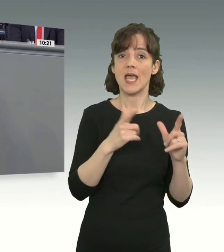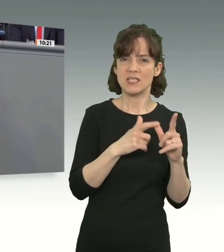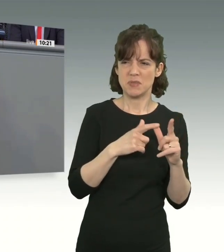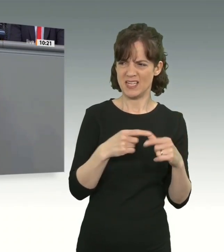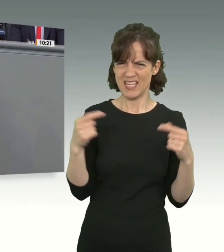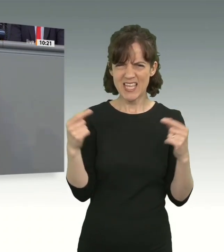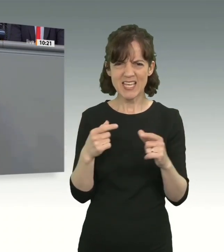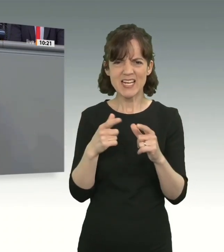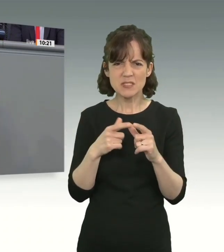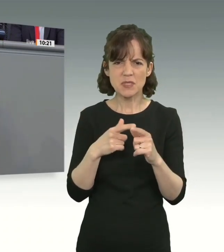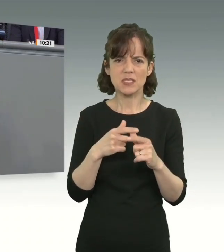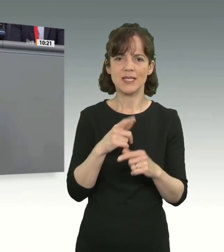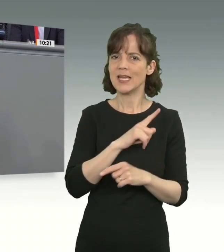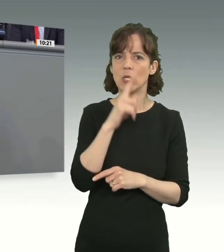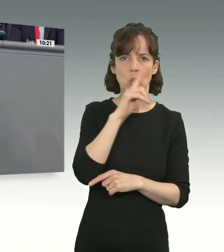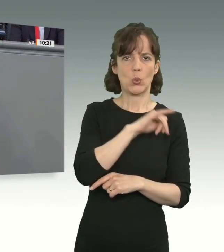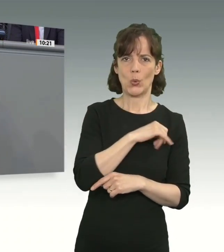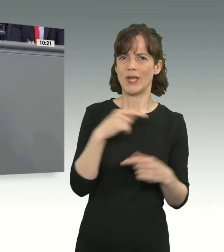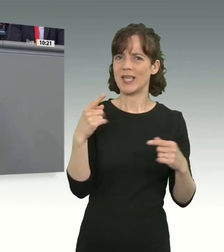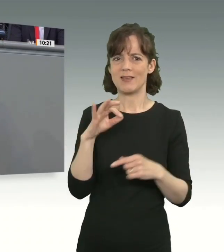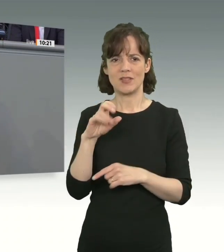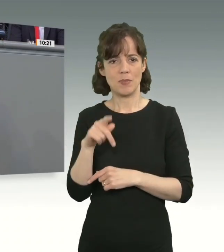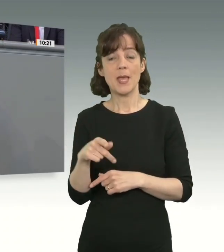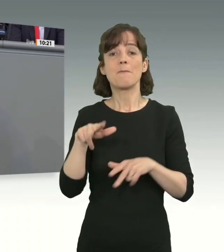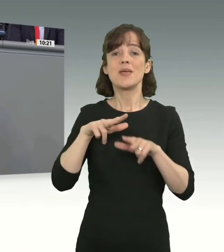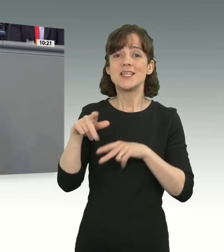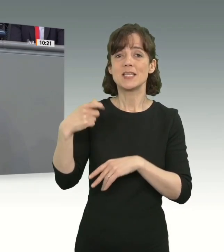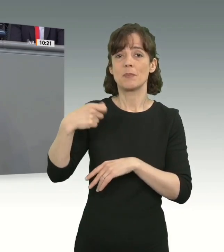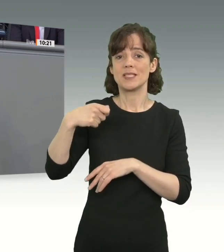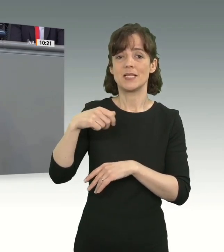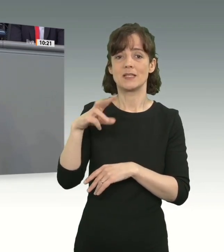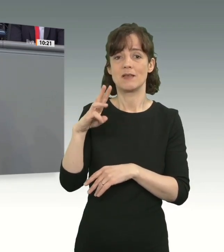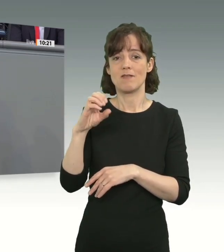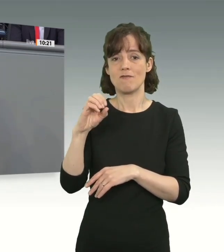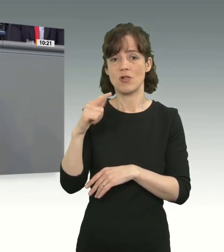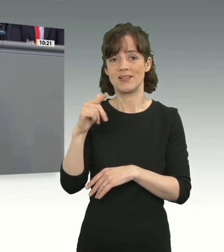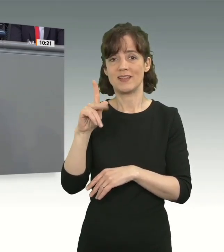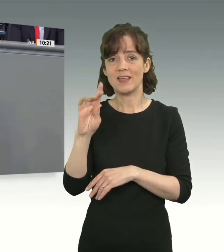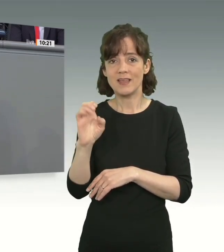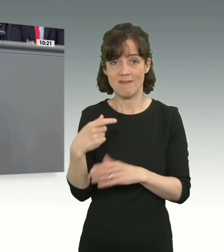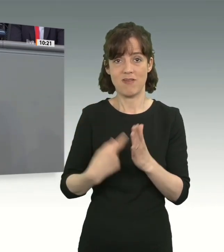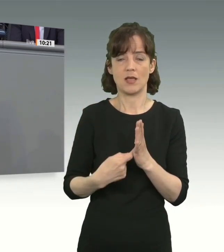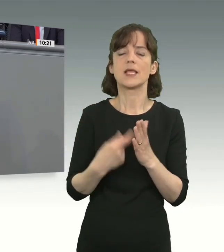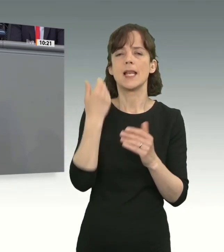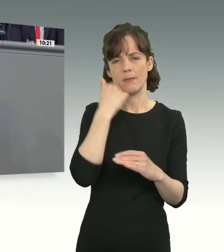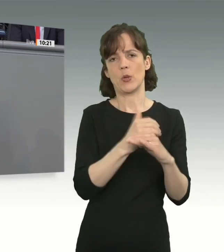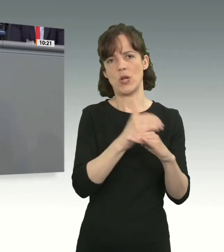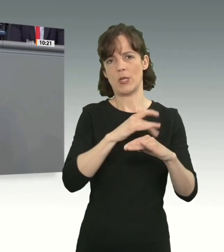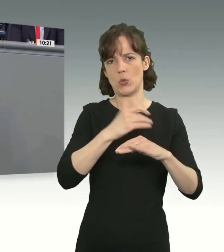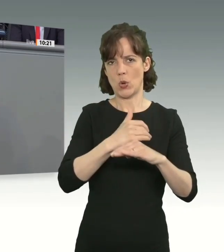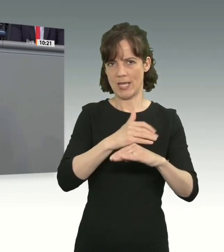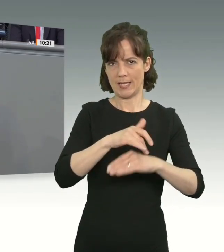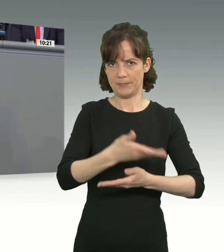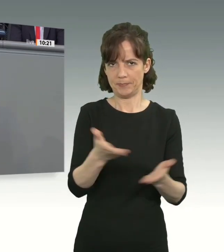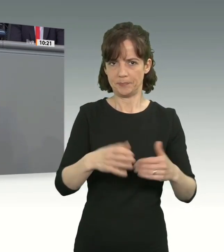SPD, nicht nur Grüne gegen FDP. Der Ministerpräsident Beutke fordert dies ein. Liebe Kolleginnen und Kollegen, Sie